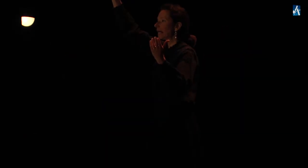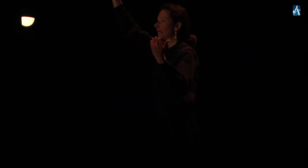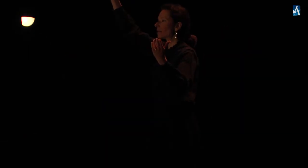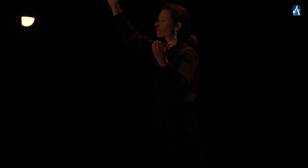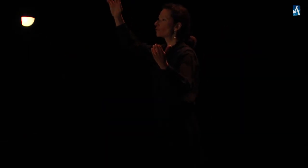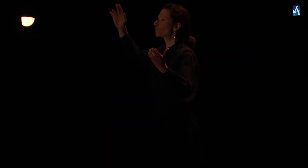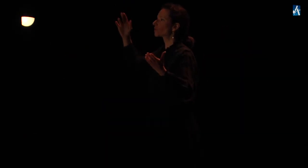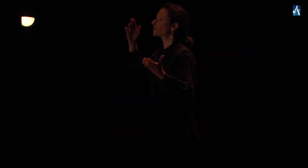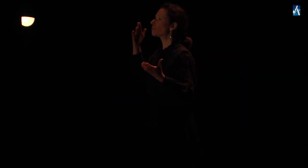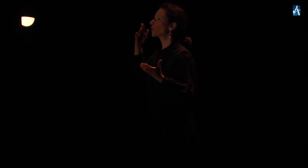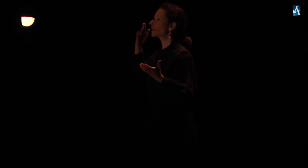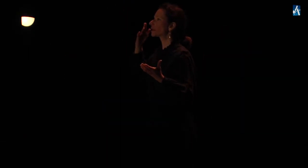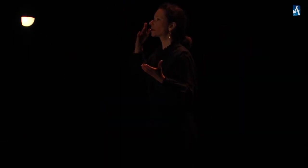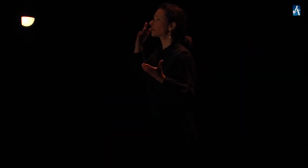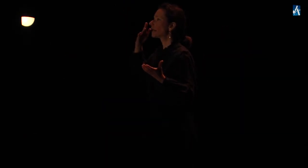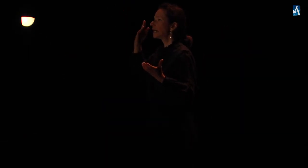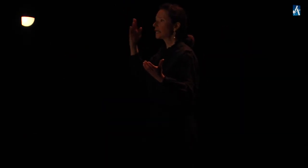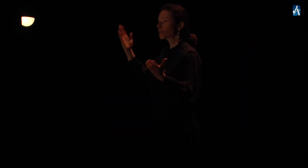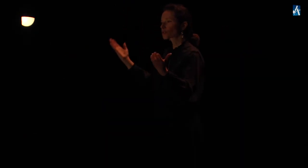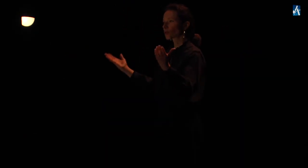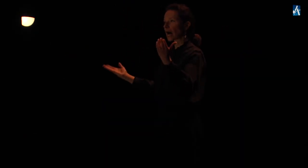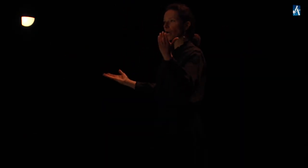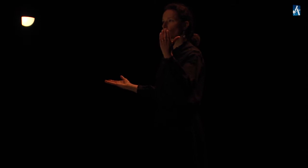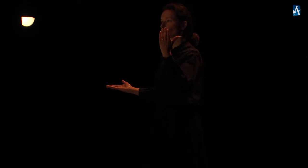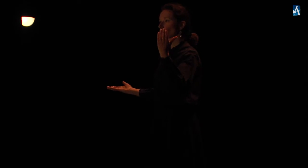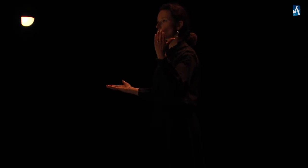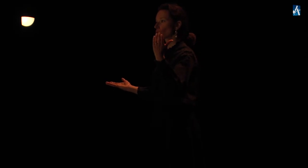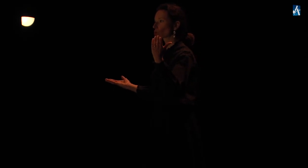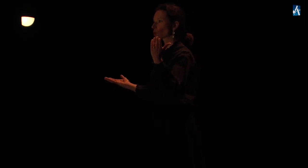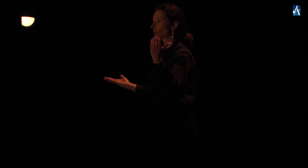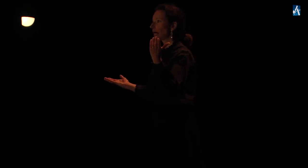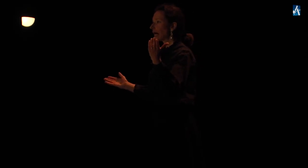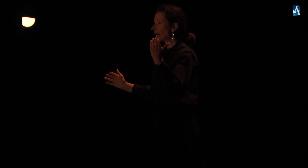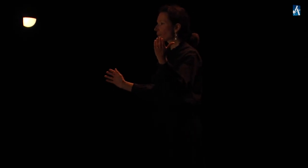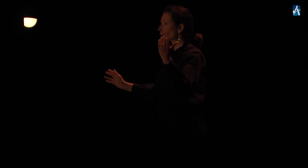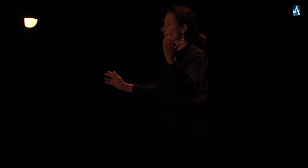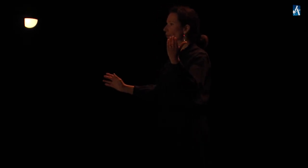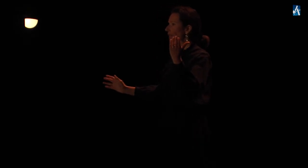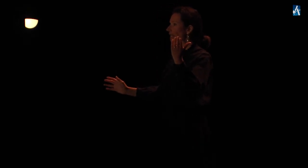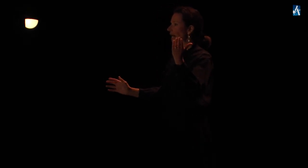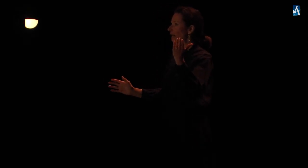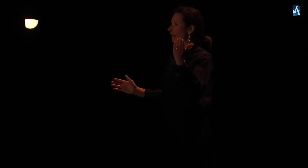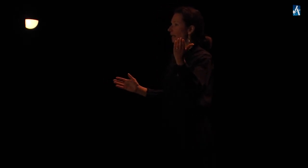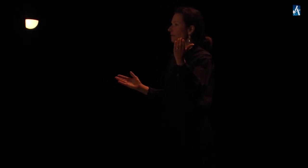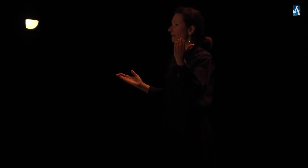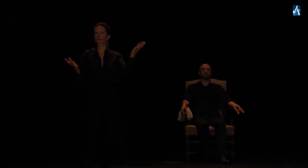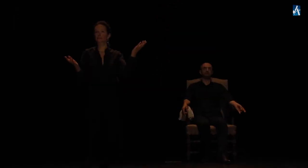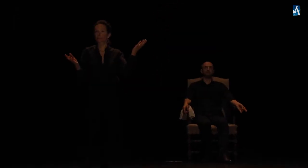Il en fut le témoin Il en sera le juge Et pour punir un crime Pour